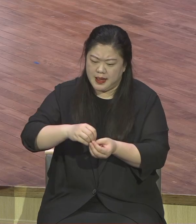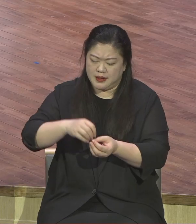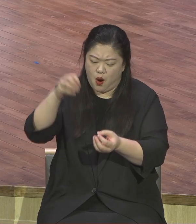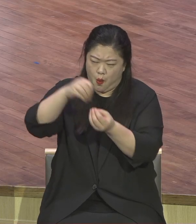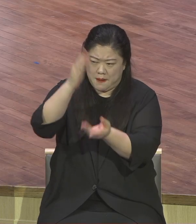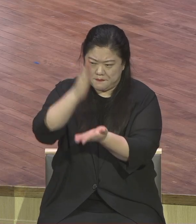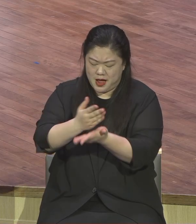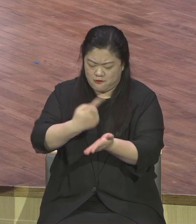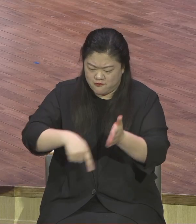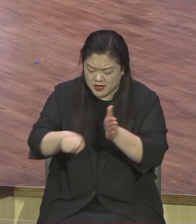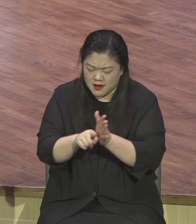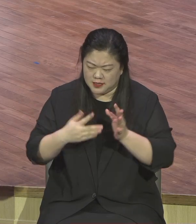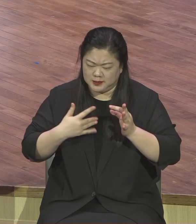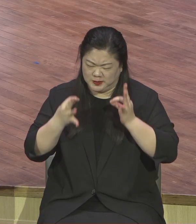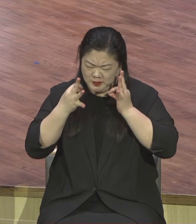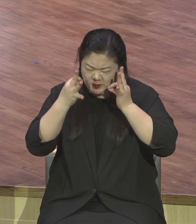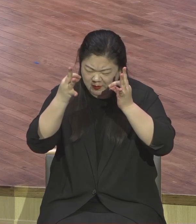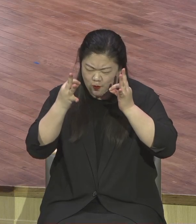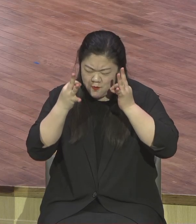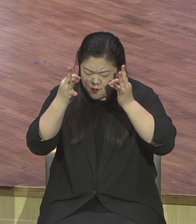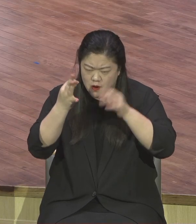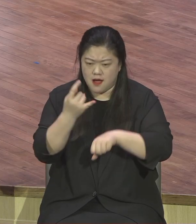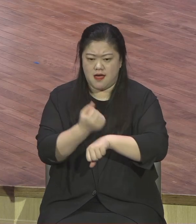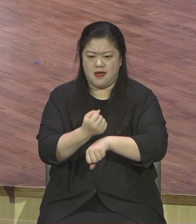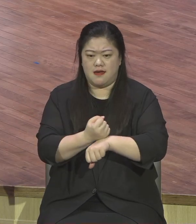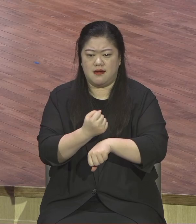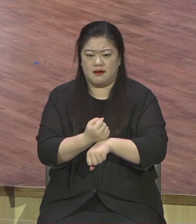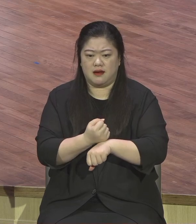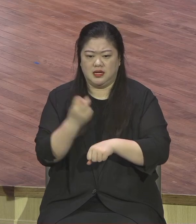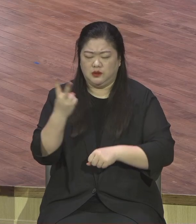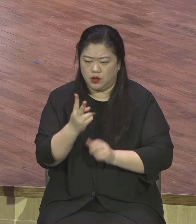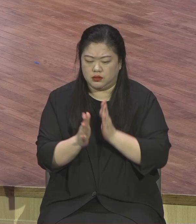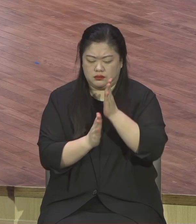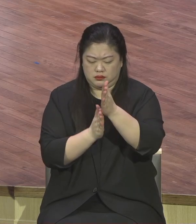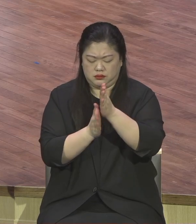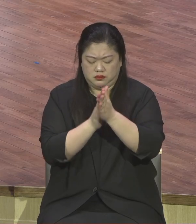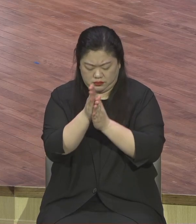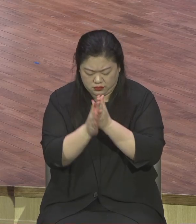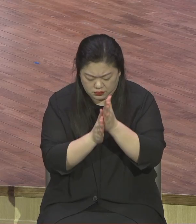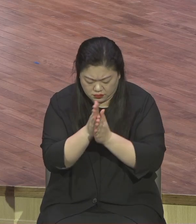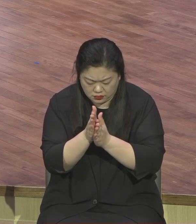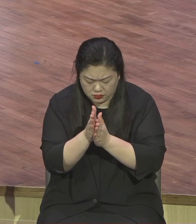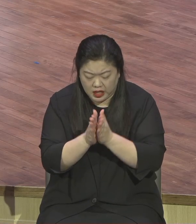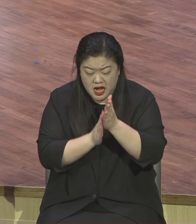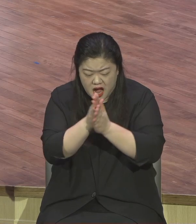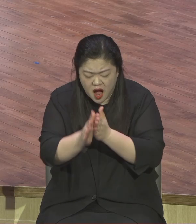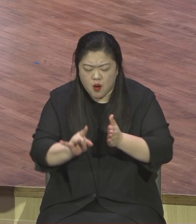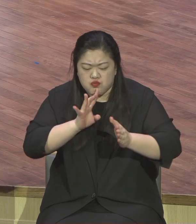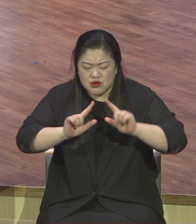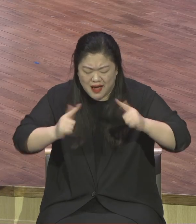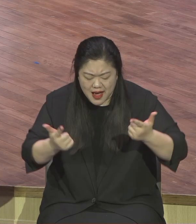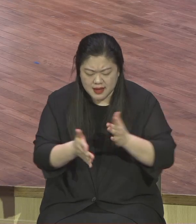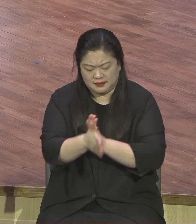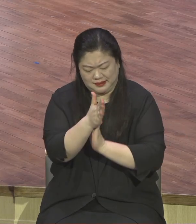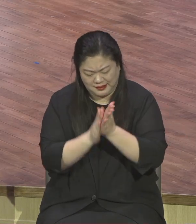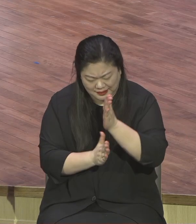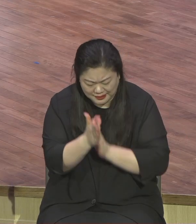예를 들었지요 우상도 만들어 하나님 떠났으니까 하나님 비슷한 우상 만들어 복을 달라고 해결해